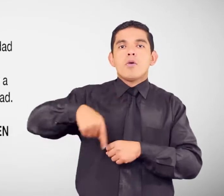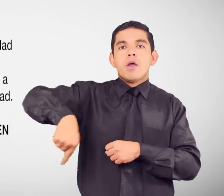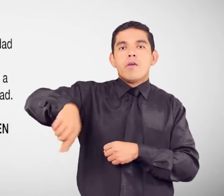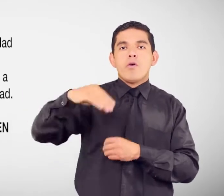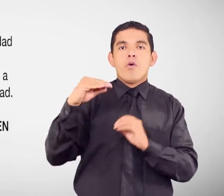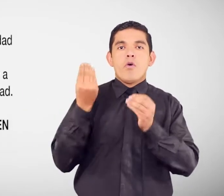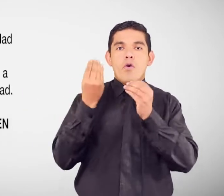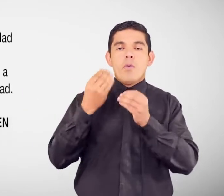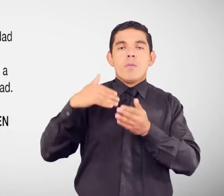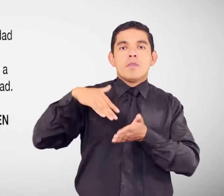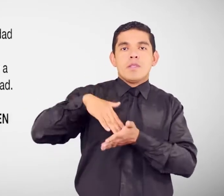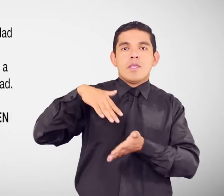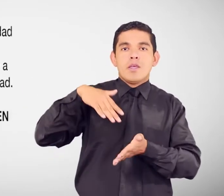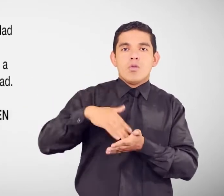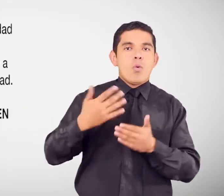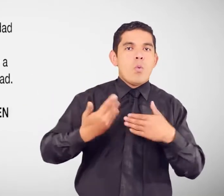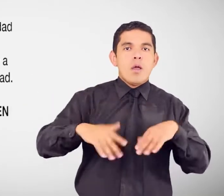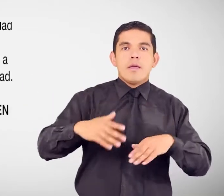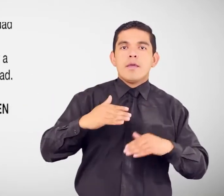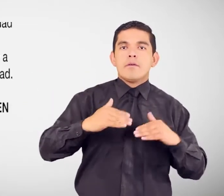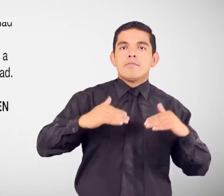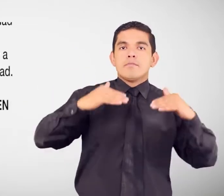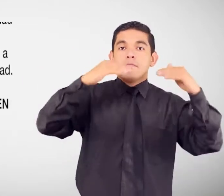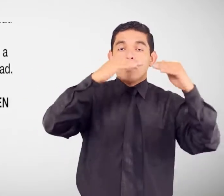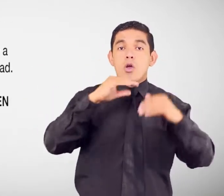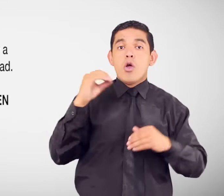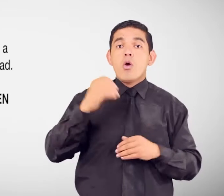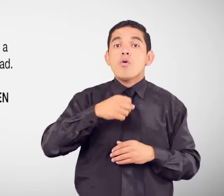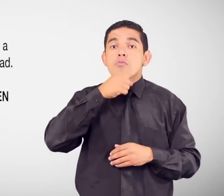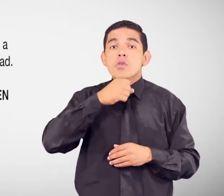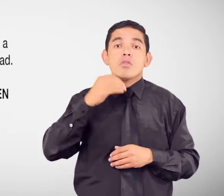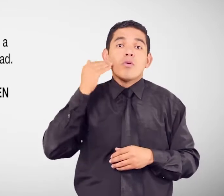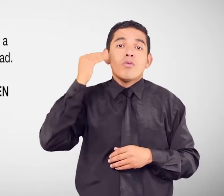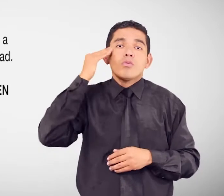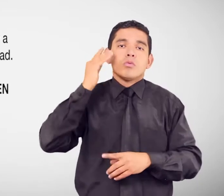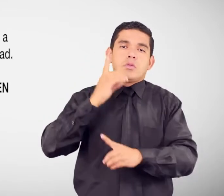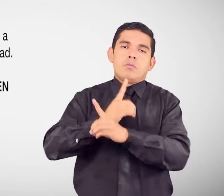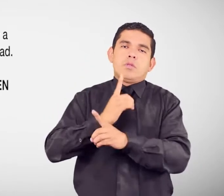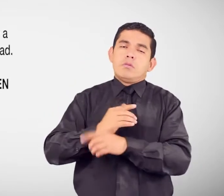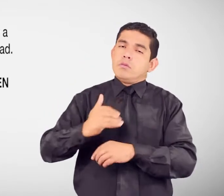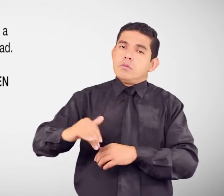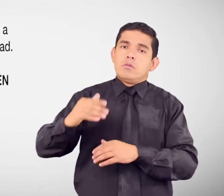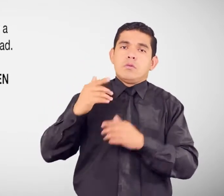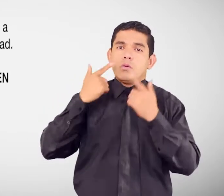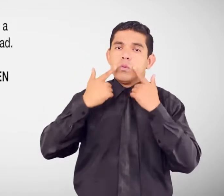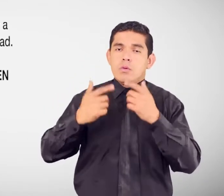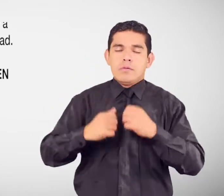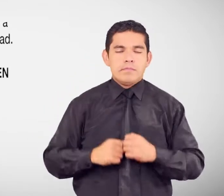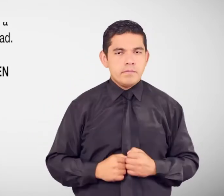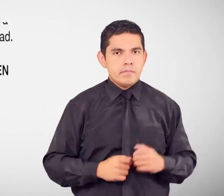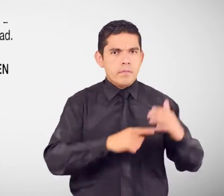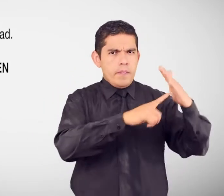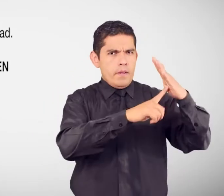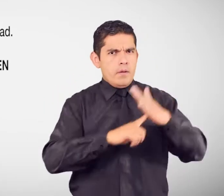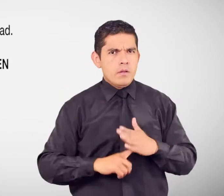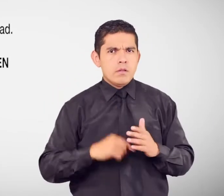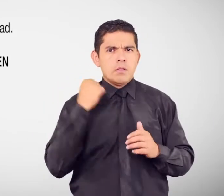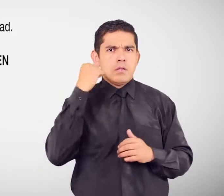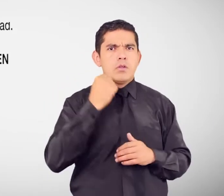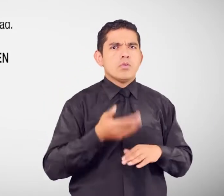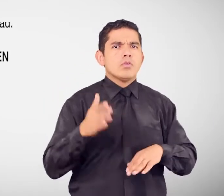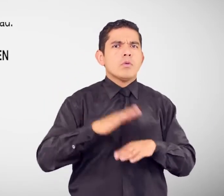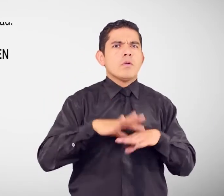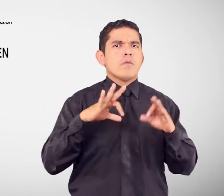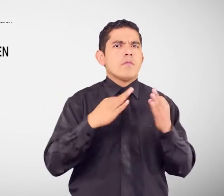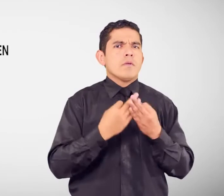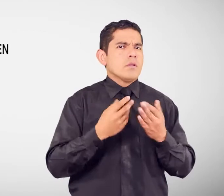Con discapacidad Vulneración De los derechos En materia familiar Vulneración Negativa Del reconocimiento De